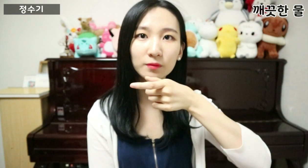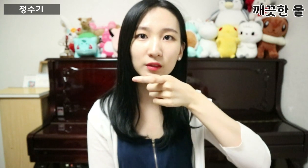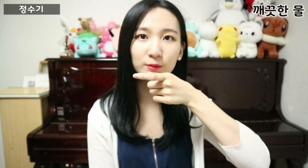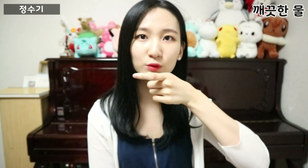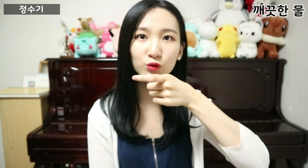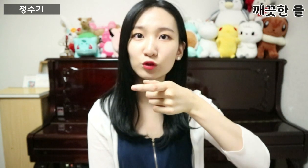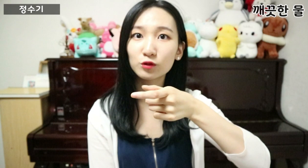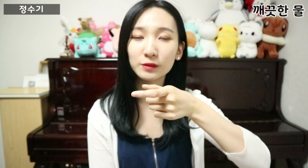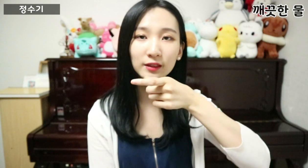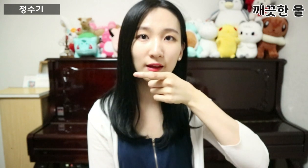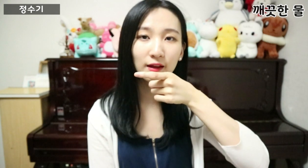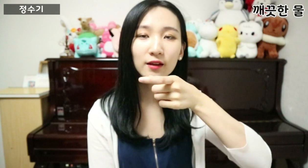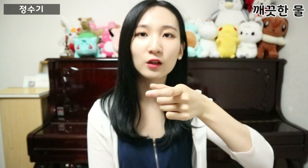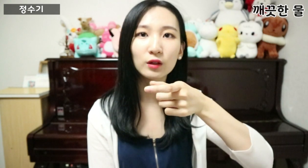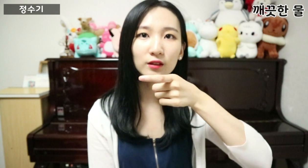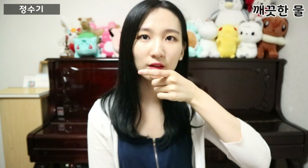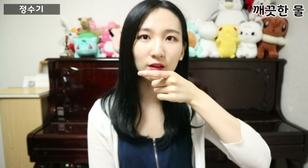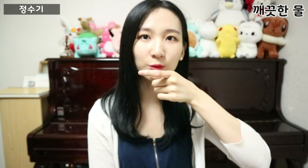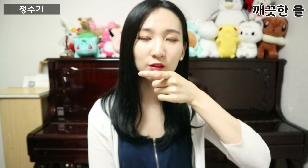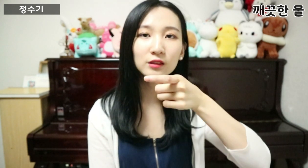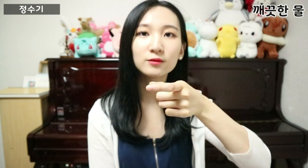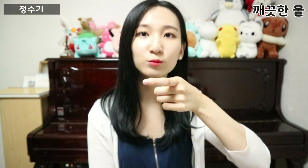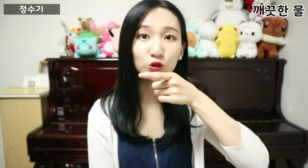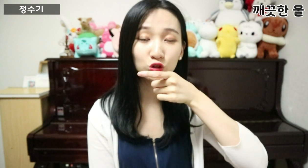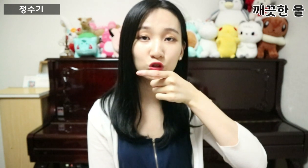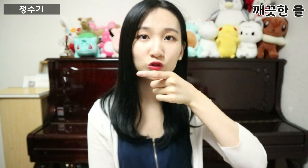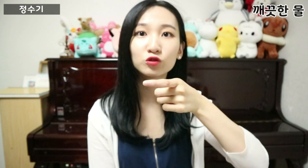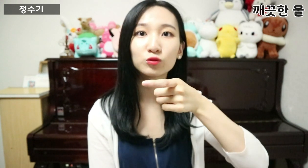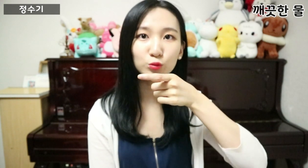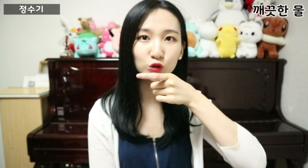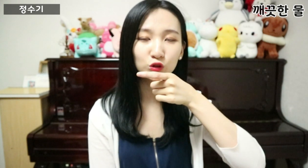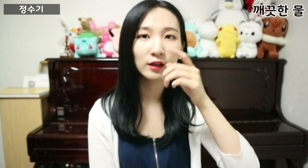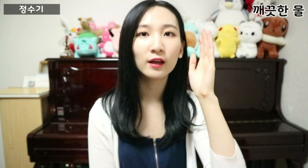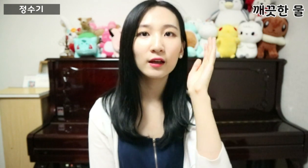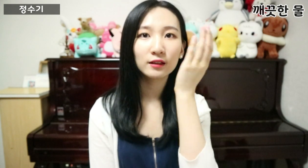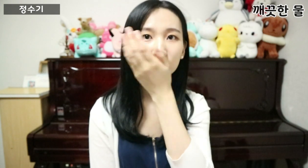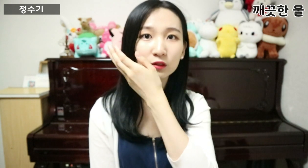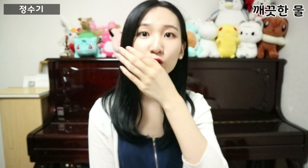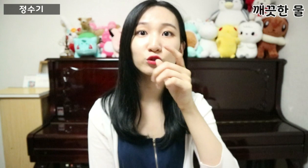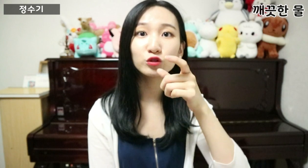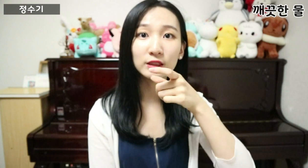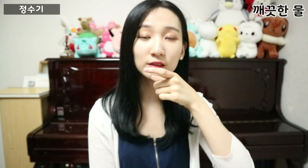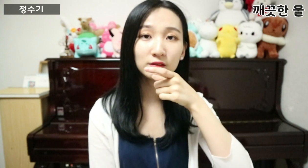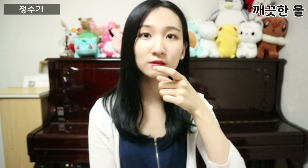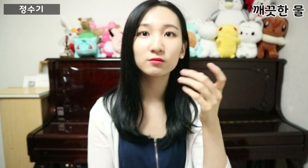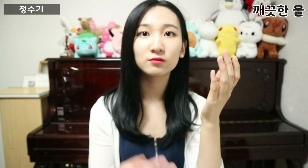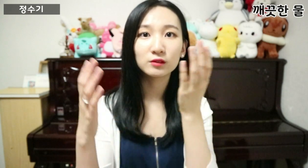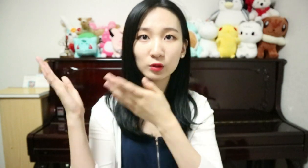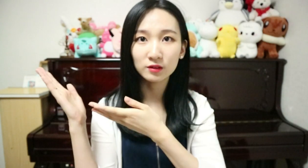입술 밑에 이렇게 딱 대면 물 물 정수기는 여기